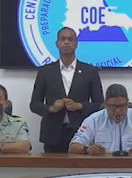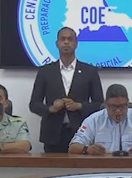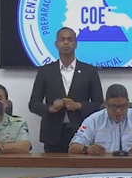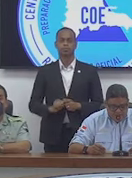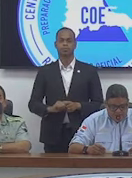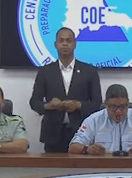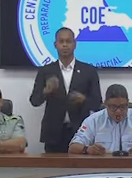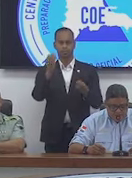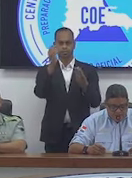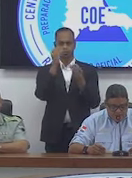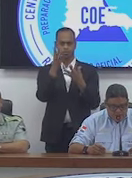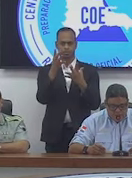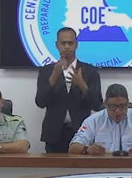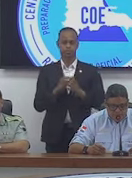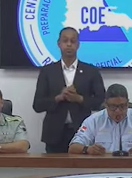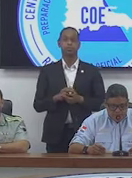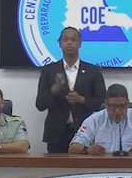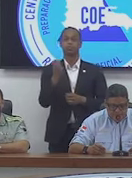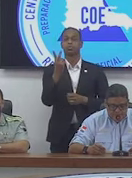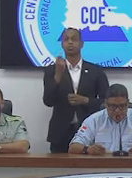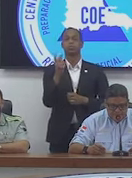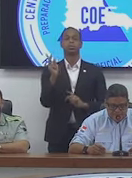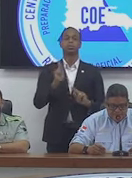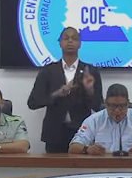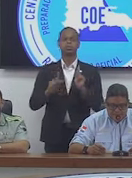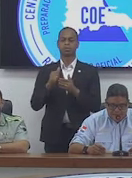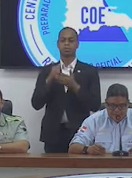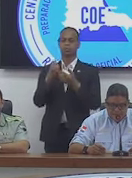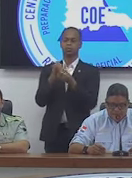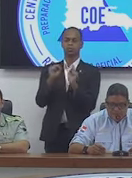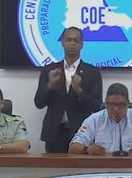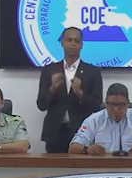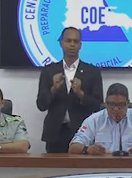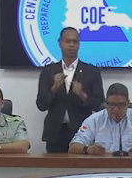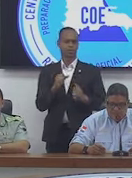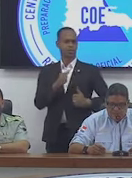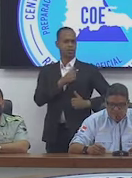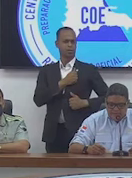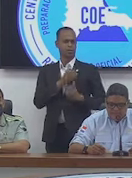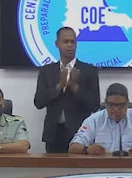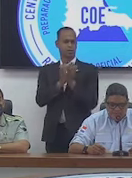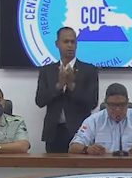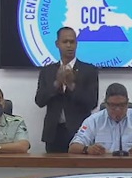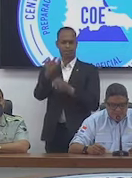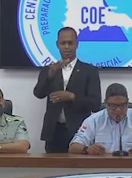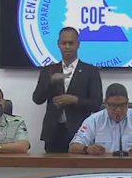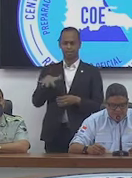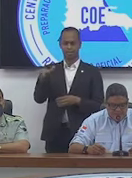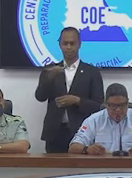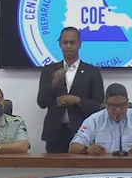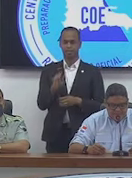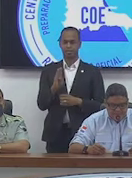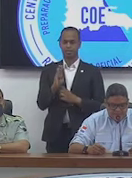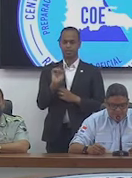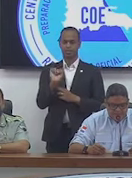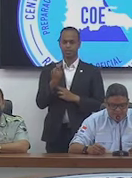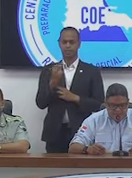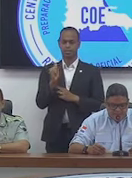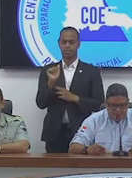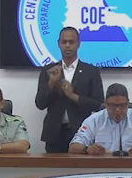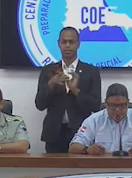Tema destacado, doce personas fueron rescatadas por la Armada de la República Dominicana en la costa de Bahía de las Águilas,